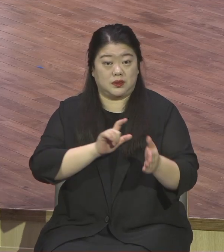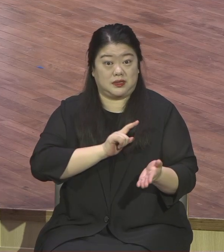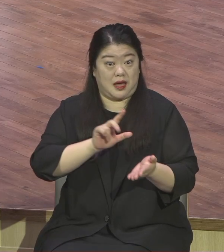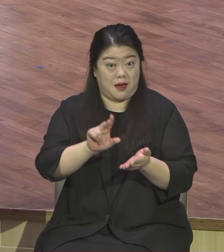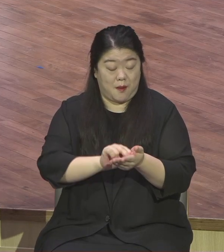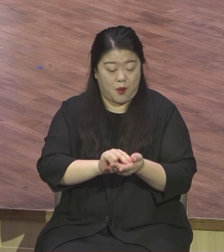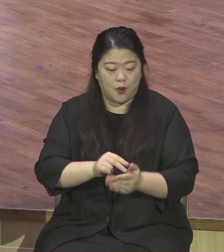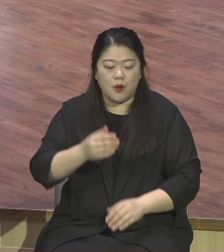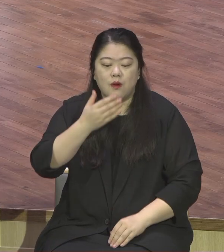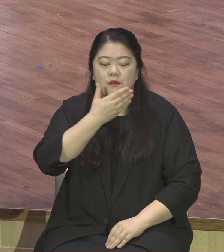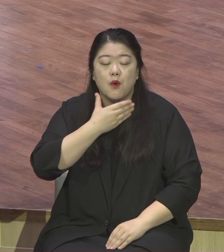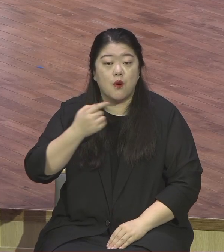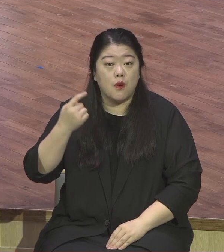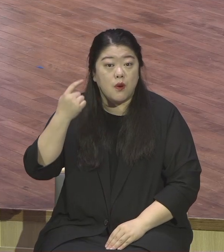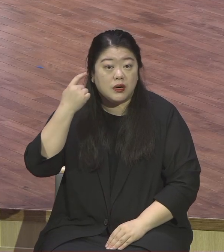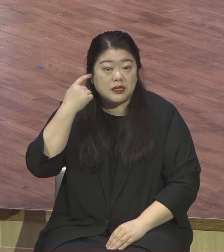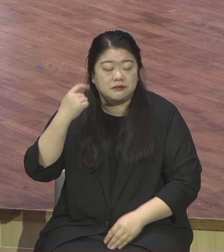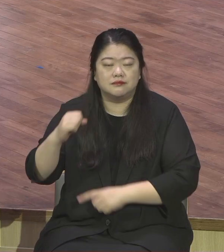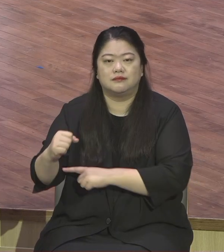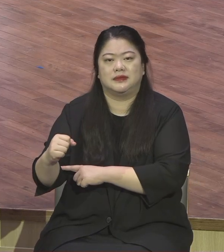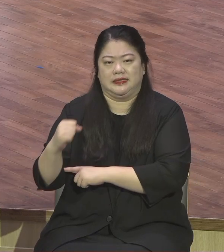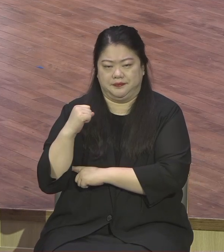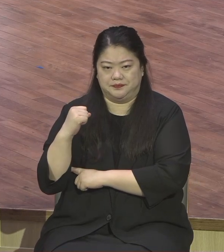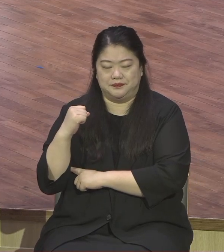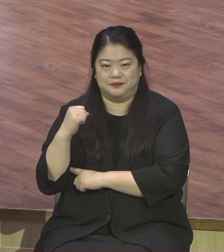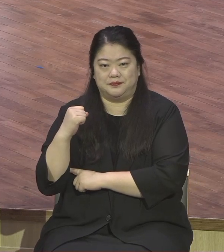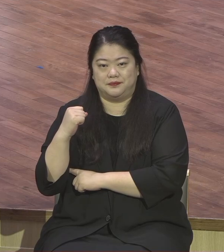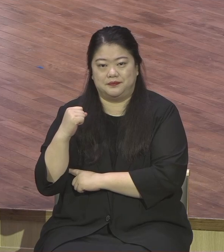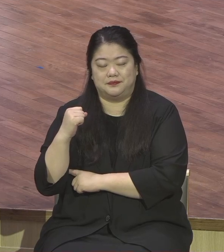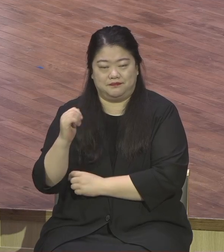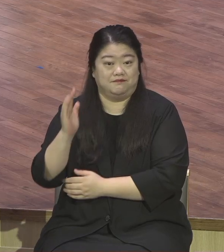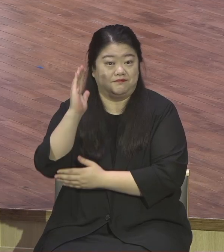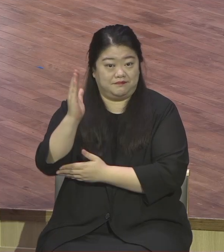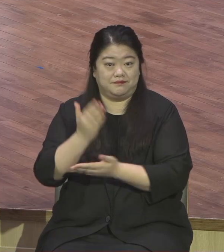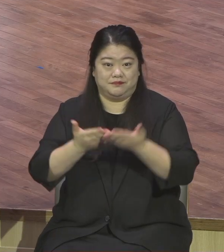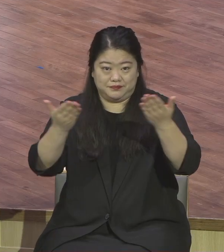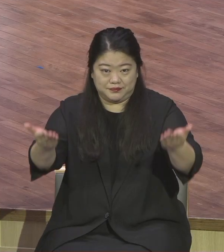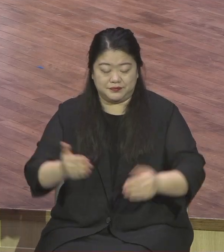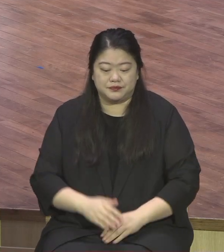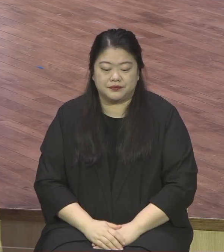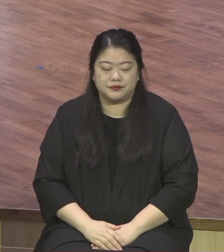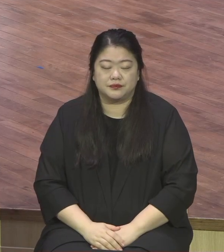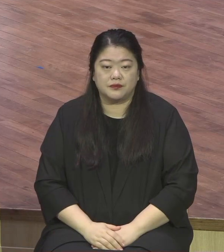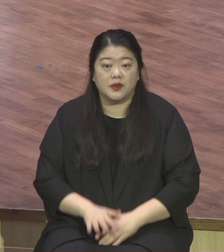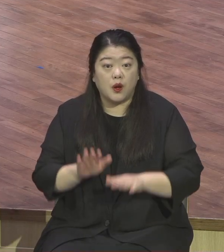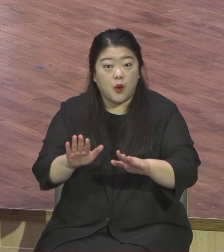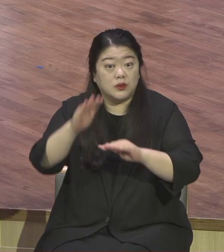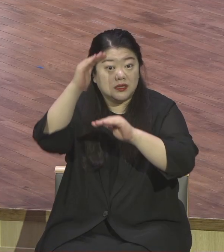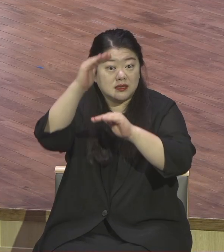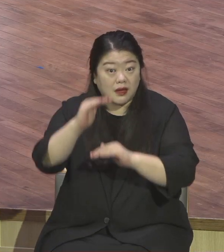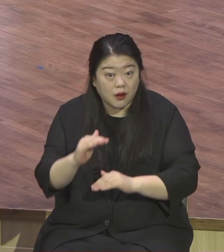베드로가 예수님을 부인하는 그런 사건의